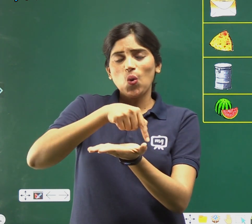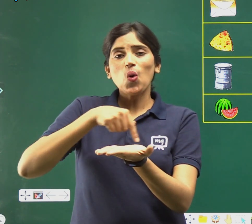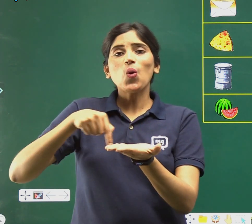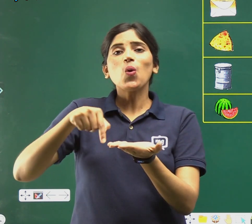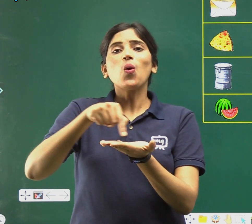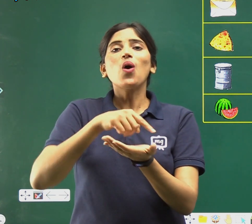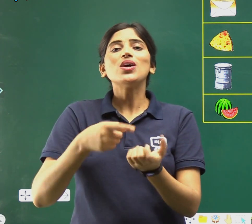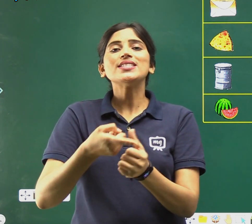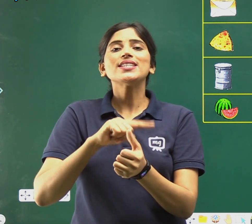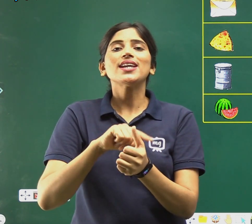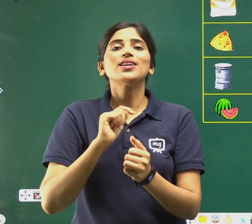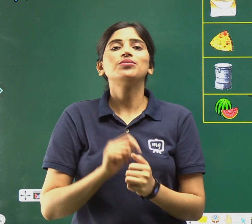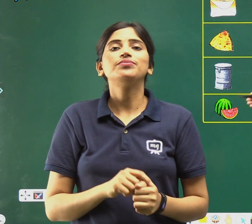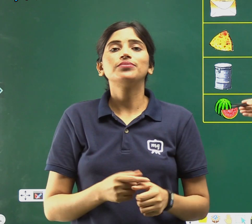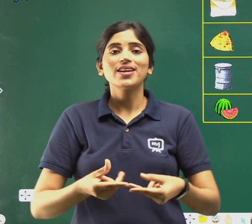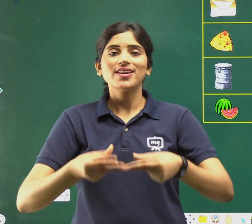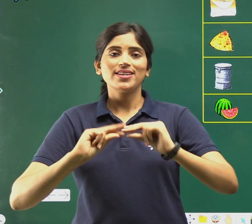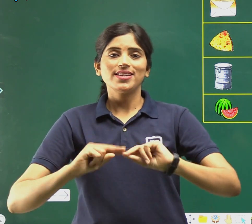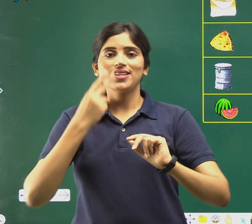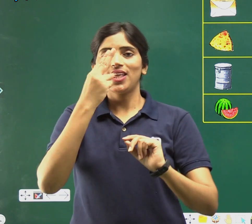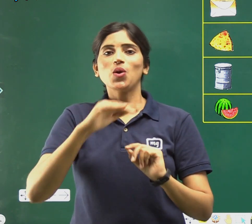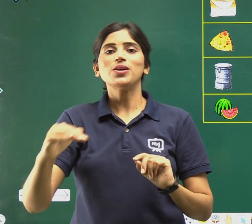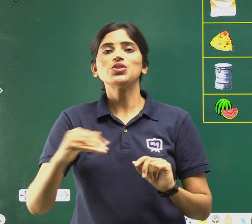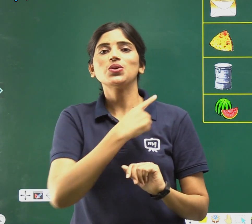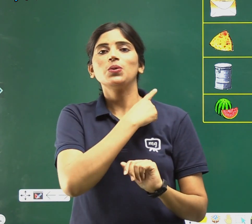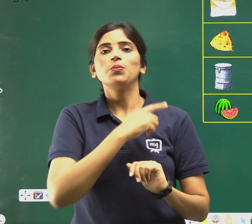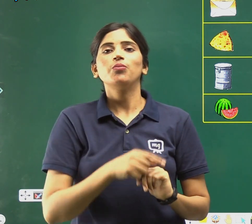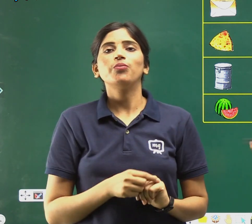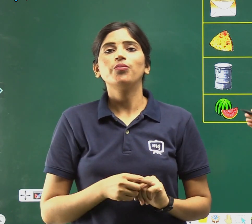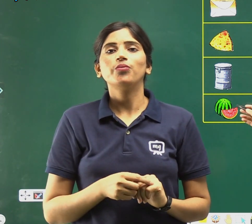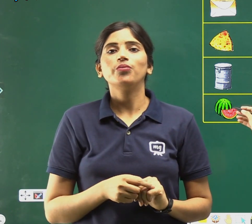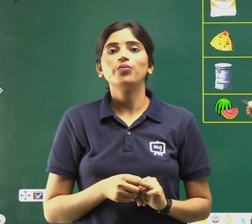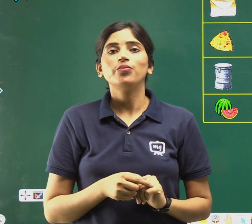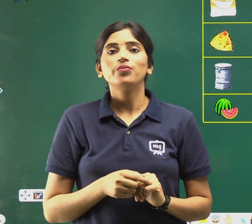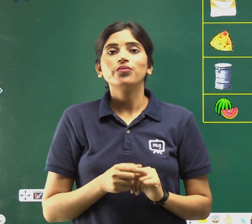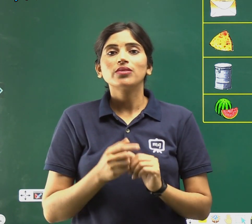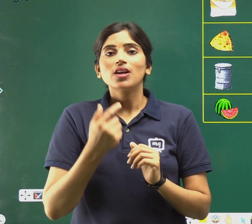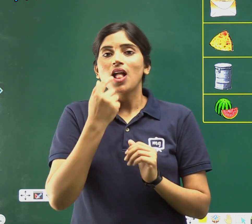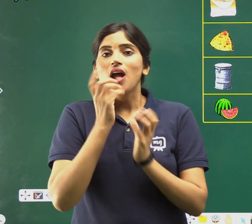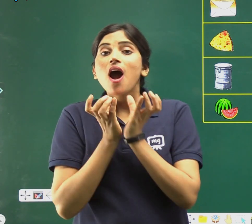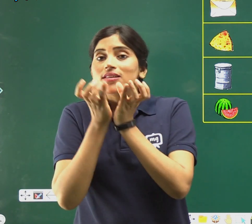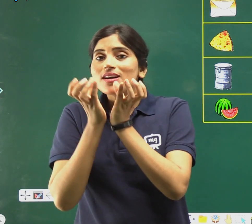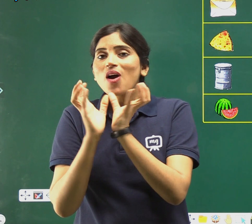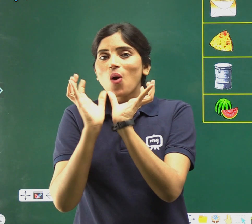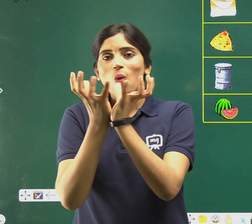से, नीचे देखो बच्चों, तर्बूज,